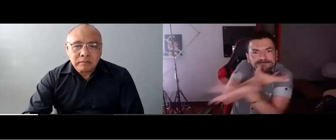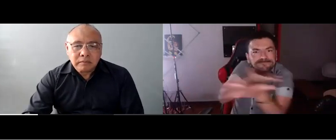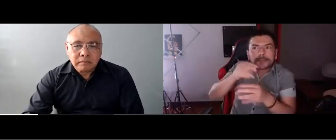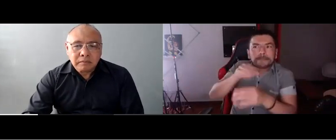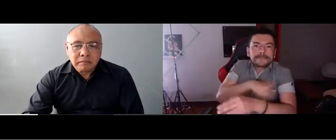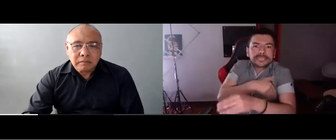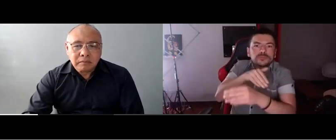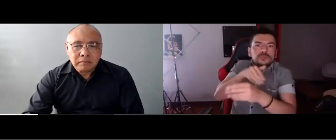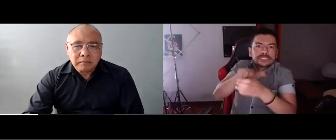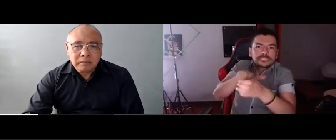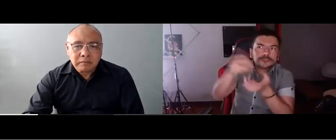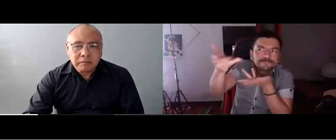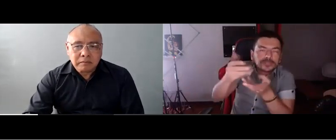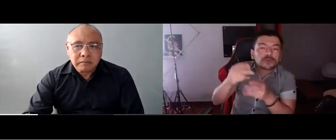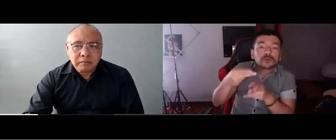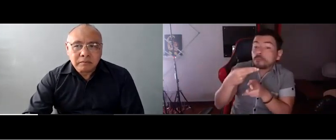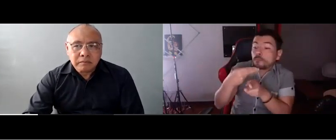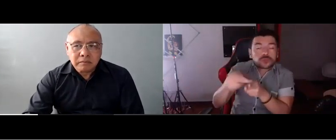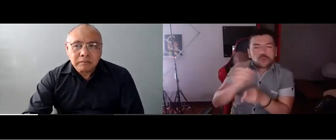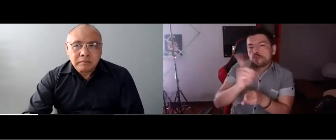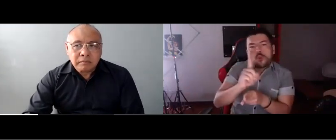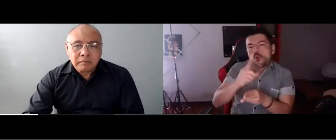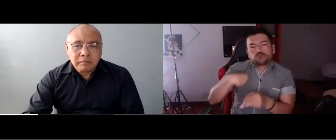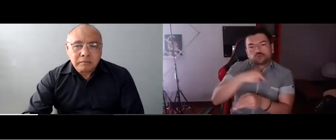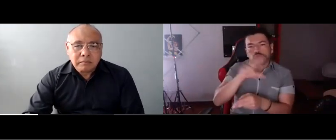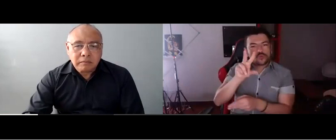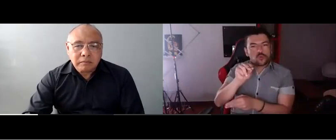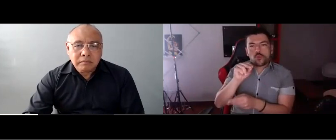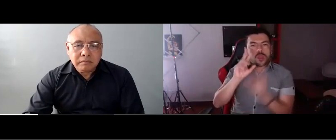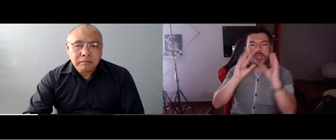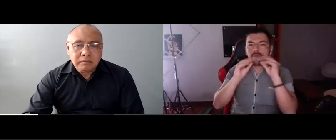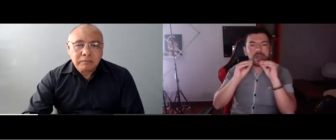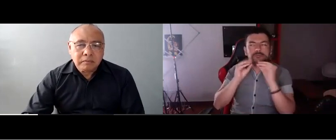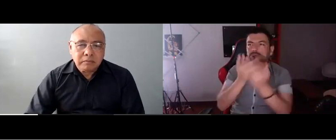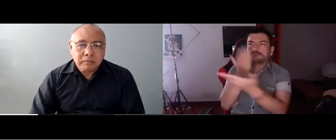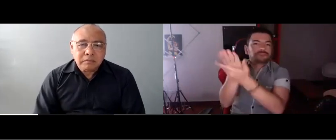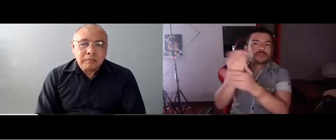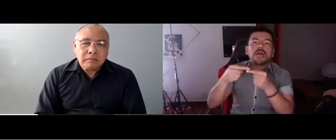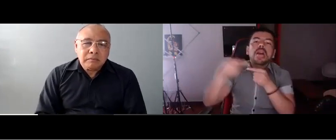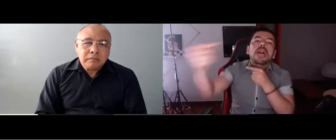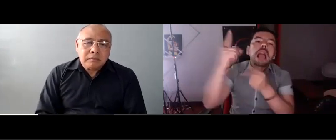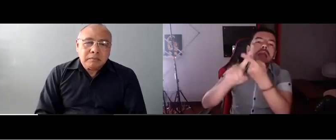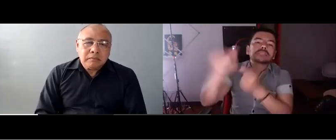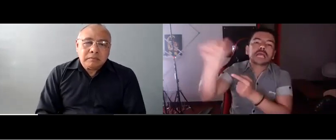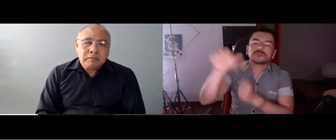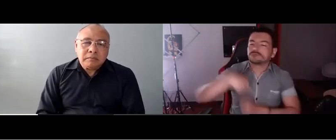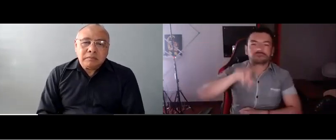en la resolución que se tenía previamente que pide esa capacidad auditiva o la ayuda técnica.